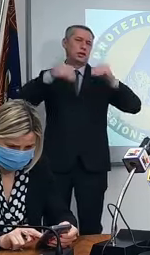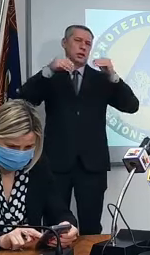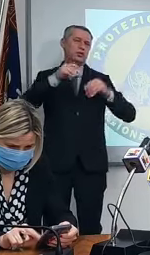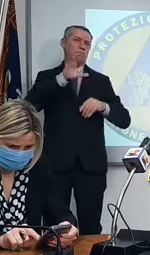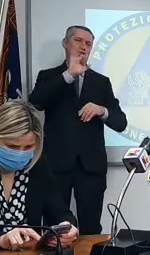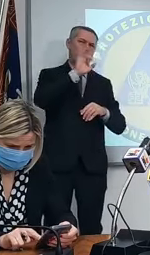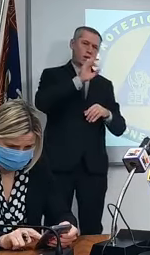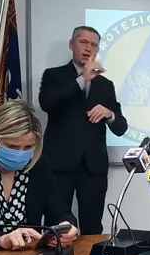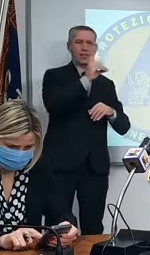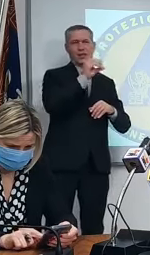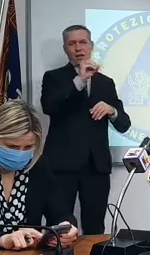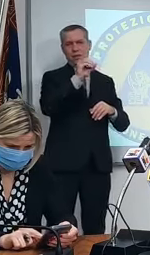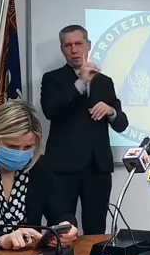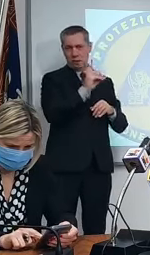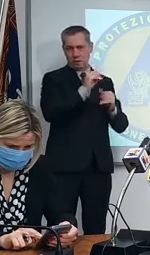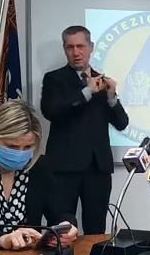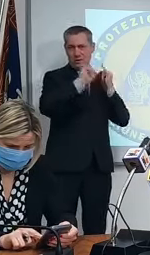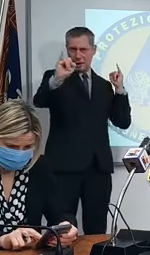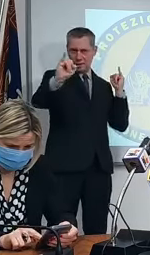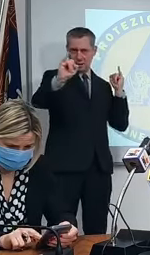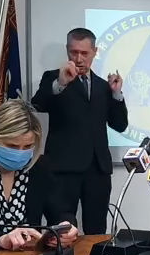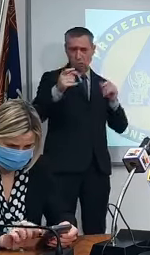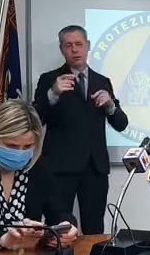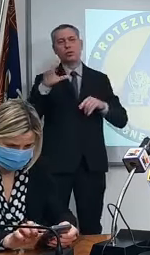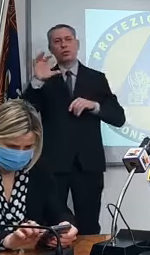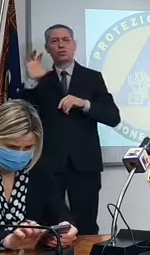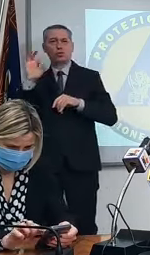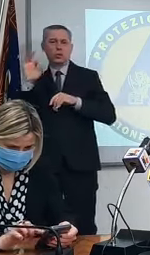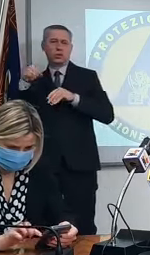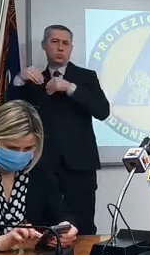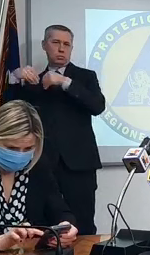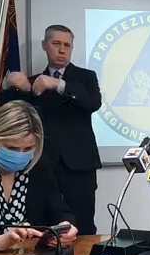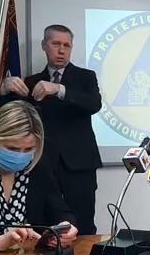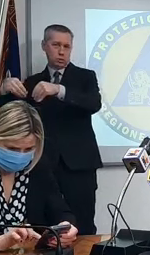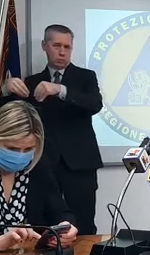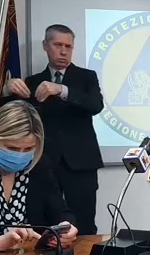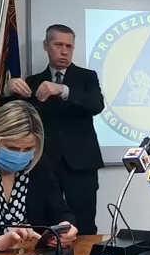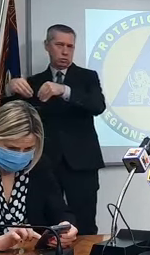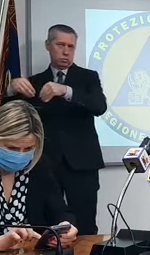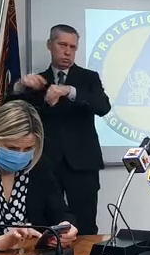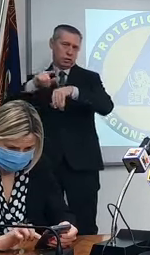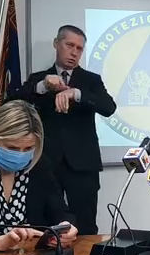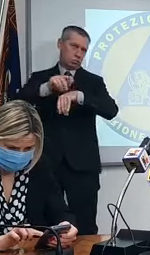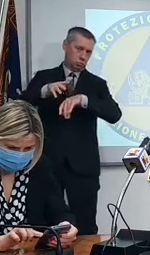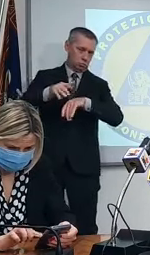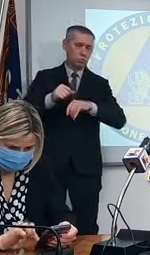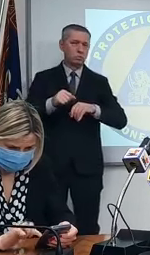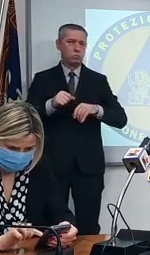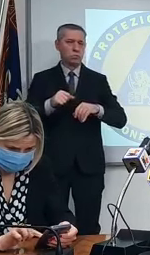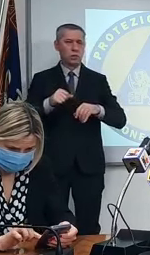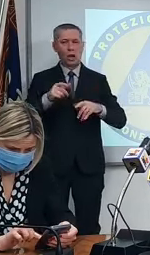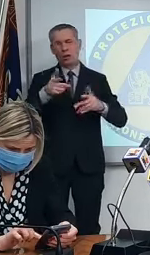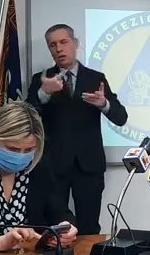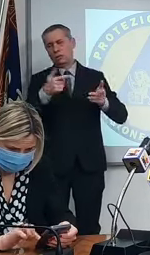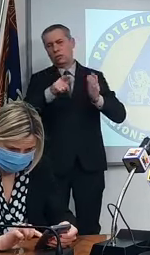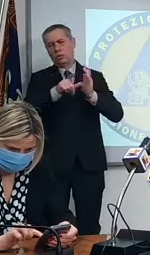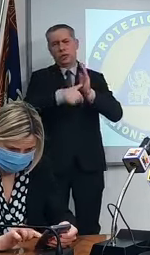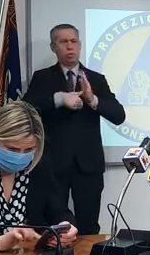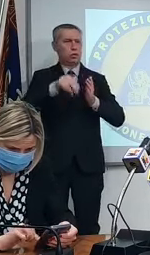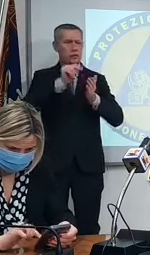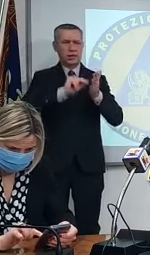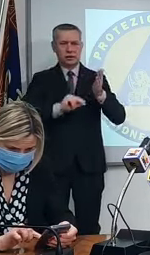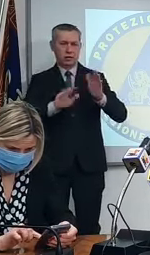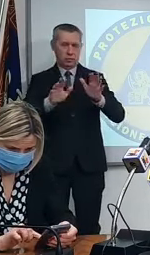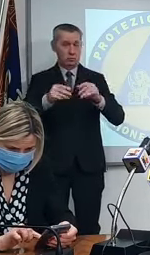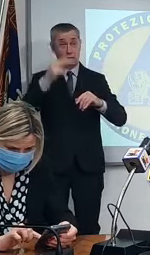È previsto dal decreto vorrei ricordare magari se qualcuno, anche per evitare che qualcuno perda tempo a scrivere robe che poi non stanno nel cielo